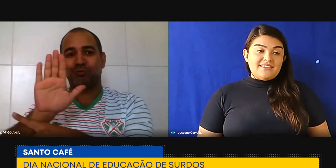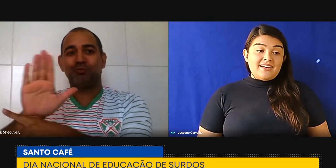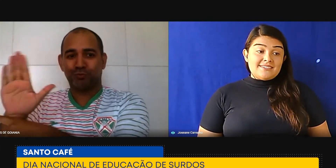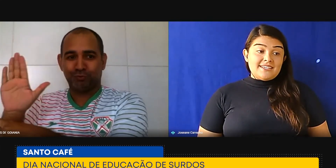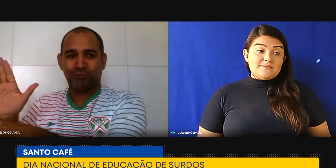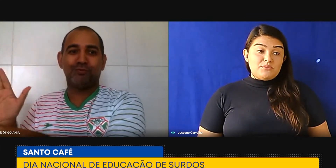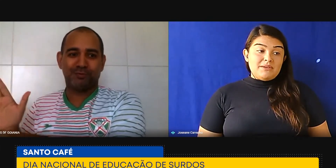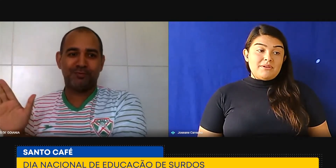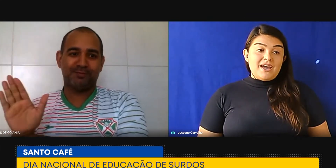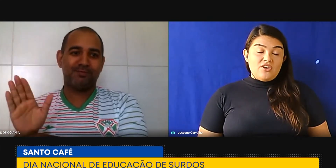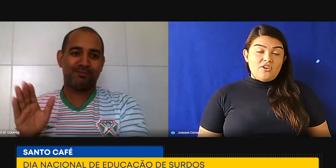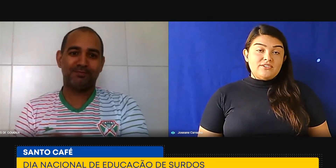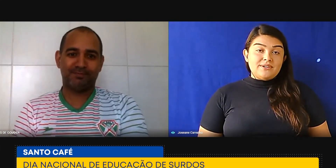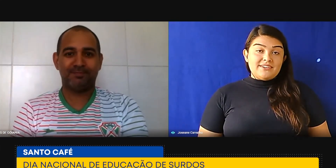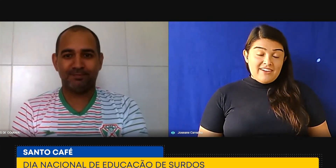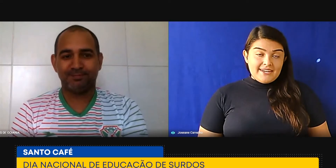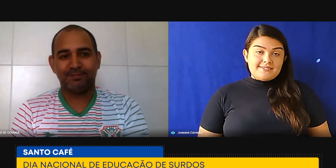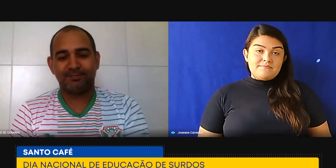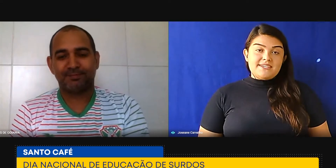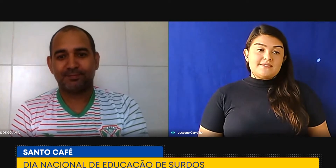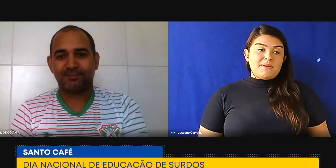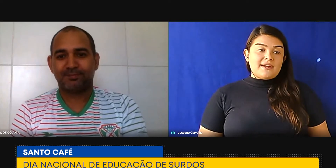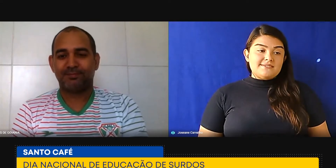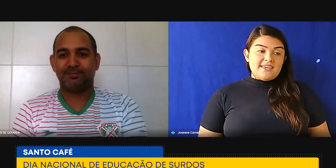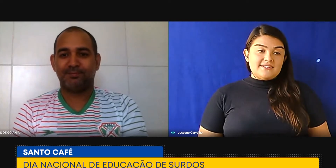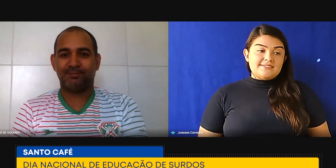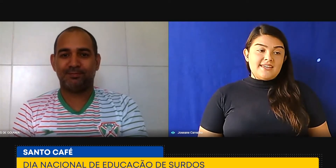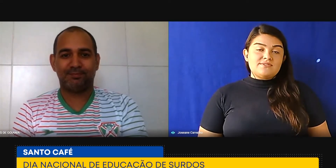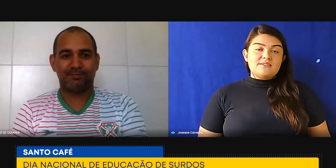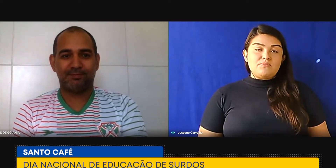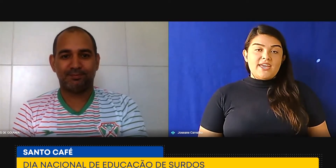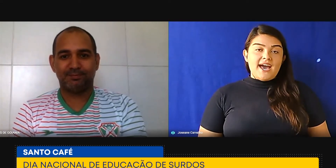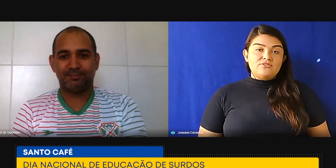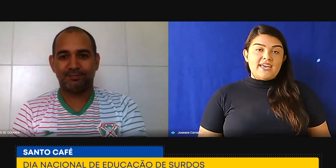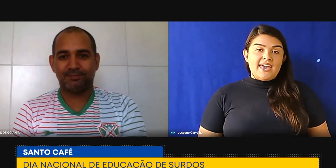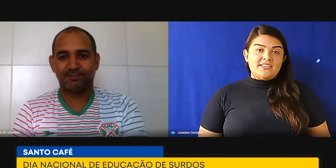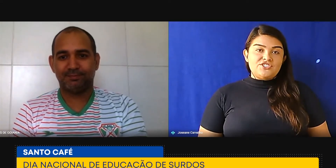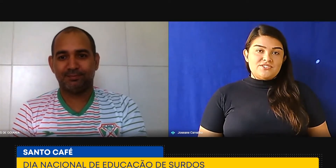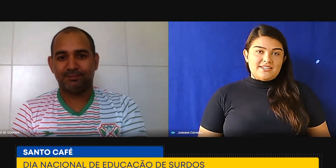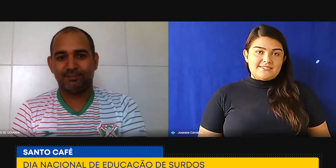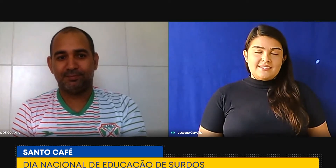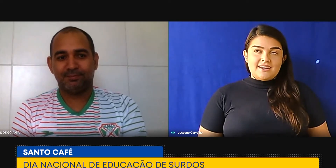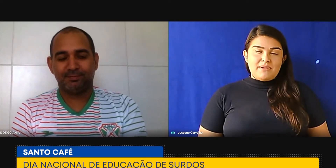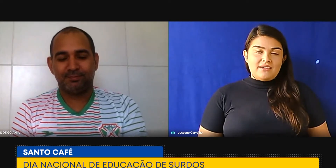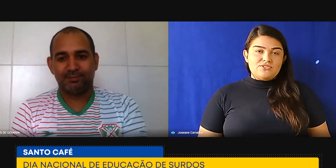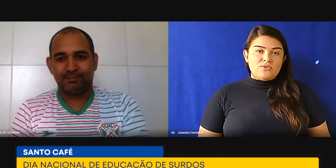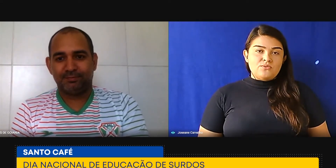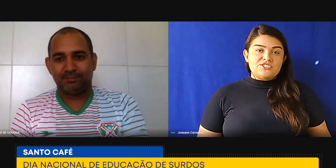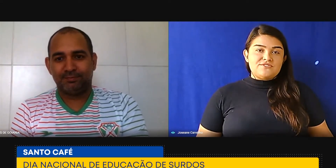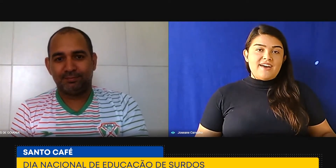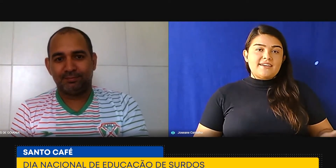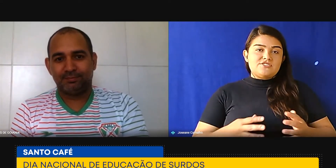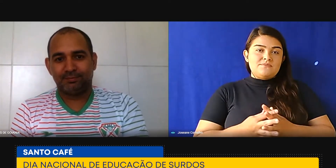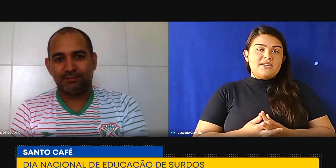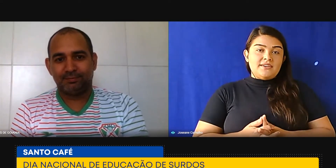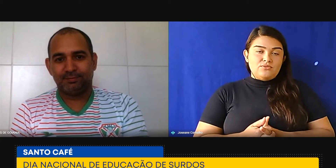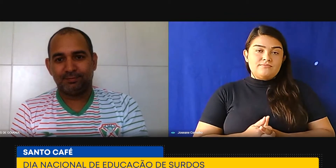que está sendo esse problema maior. Então, várias empresas parceiras têm nos apoiado diante desse trabalho de vagas de emprego.